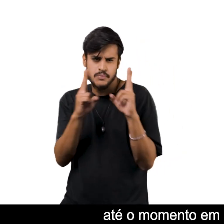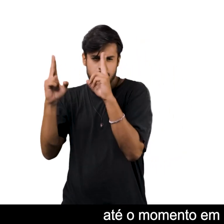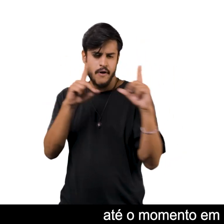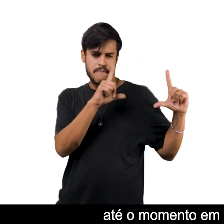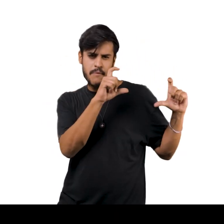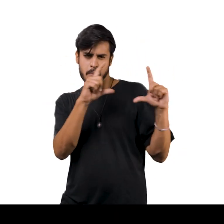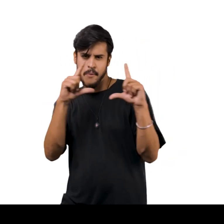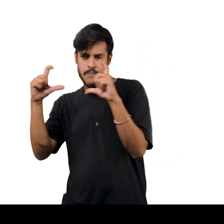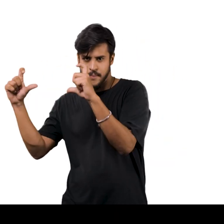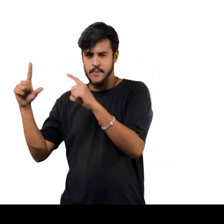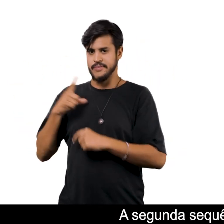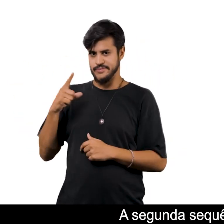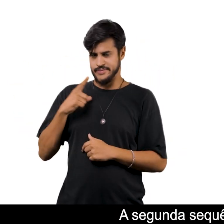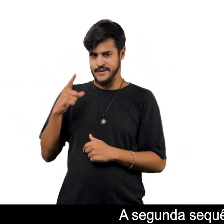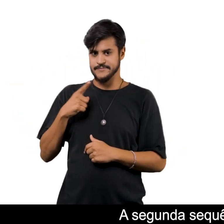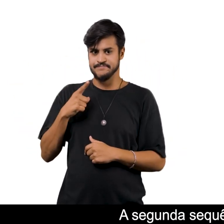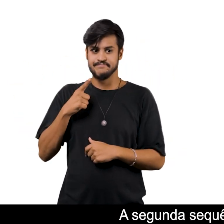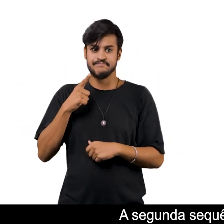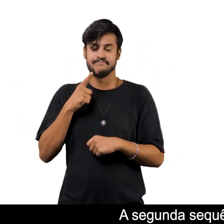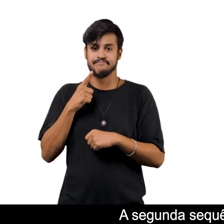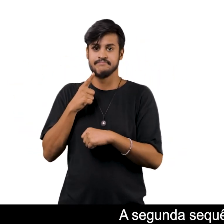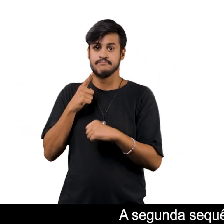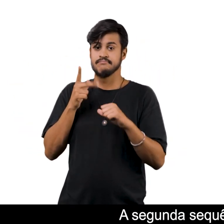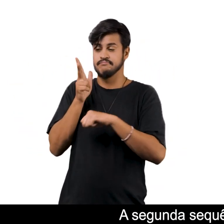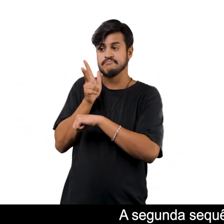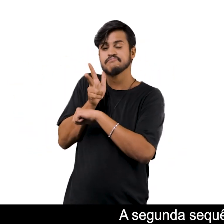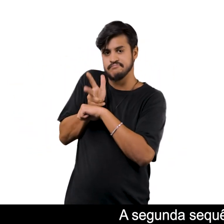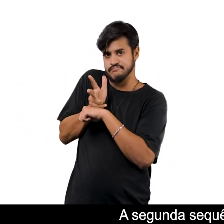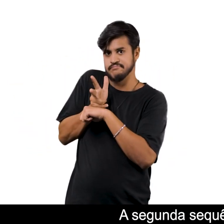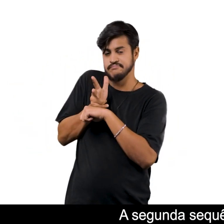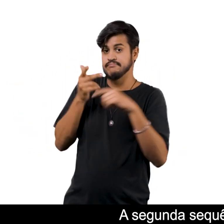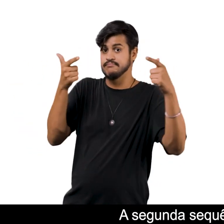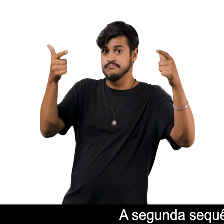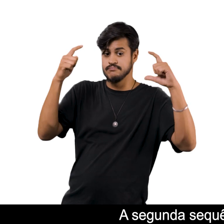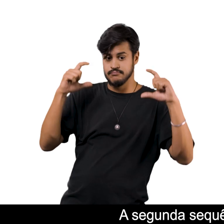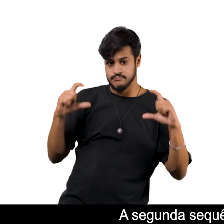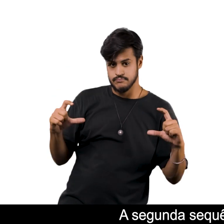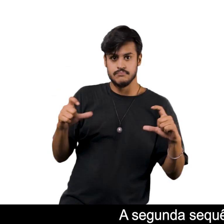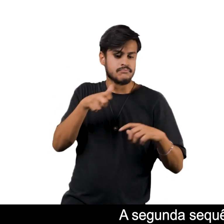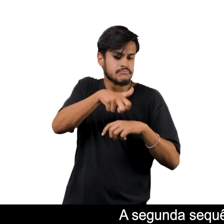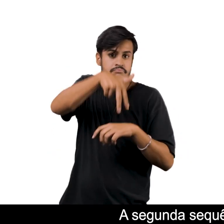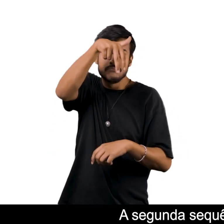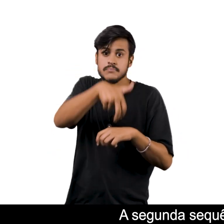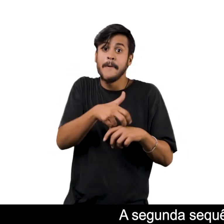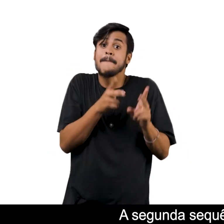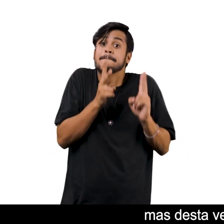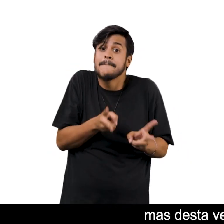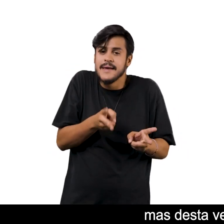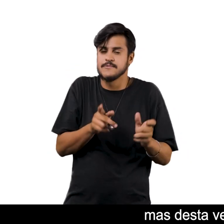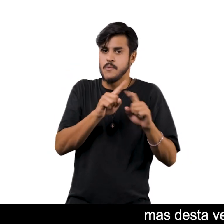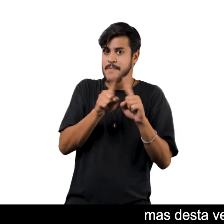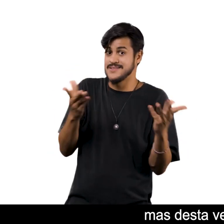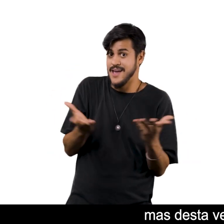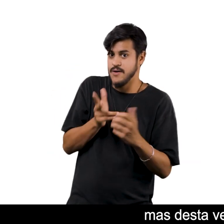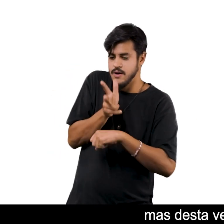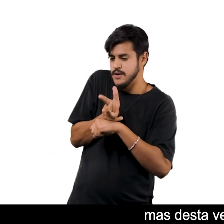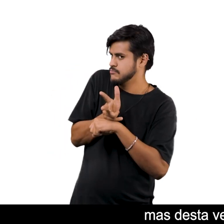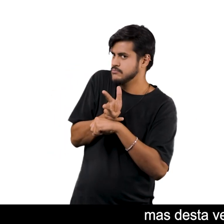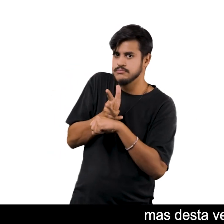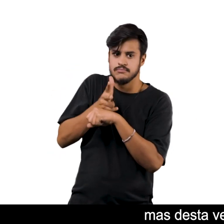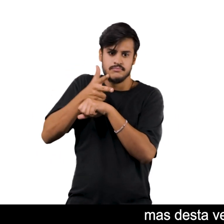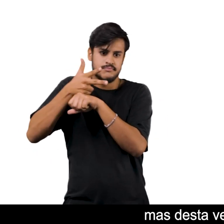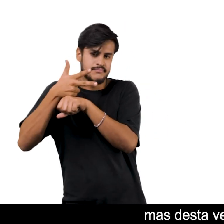realizar o pulo A segunda sequência A de baixo Registra o mesmo salto Mas desta vez